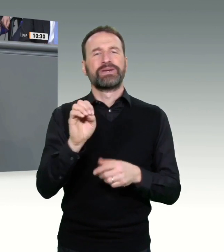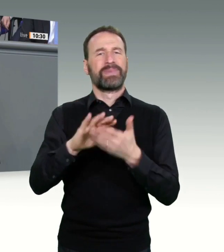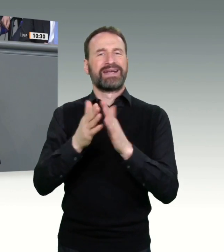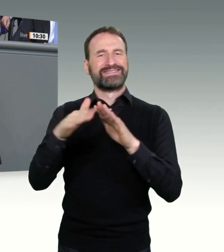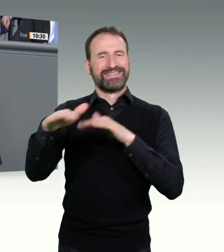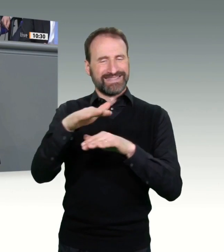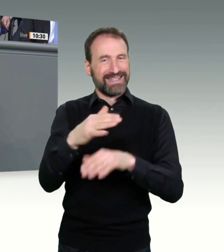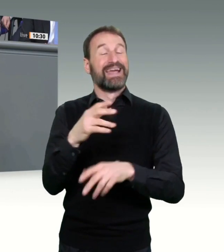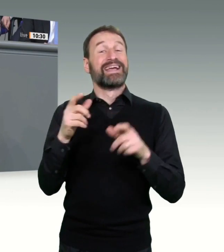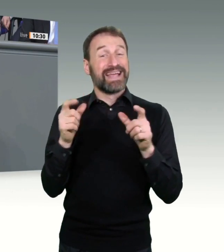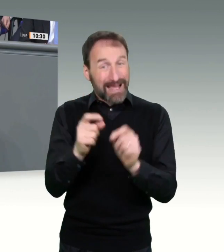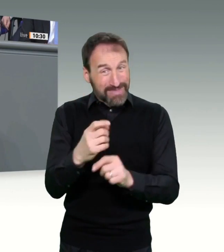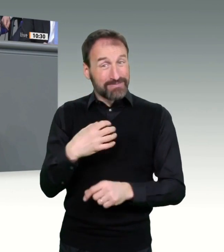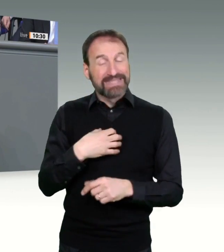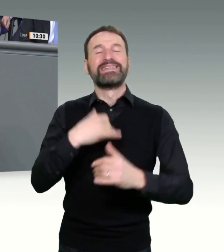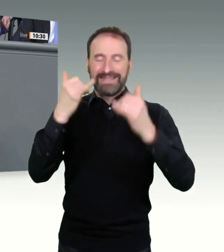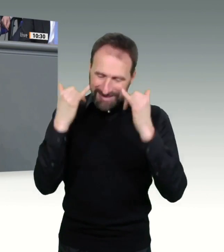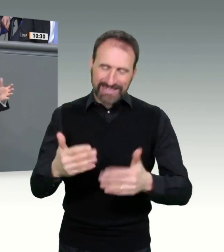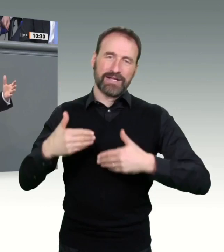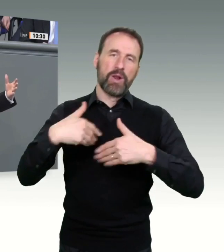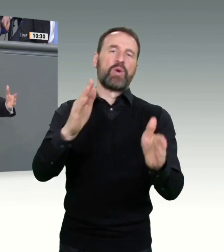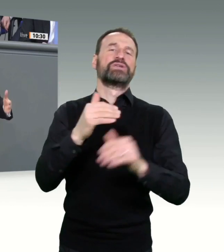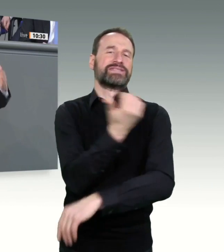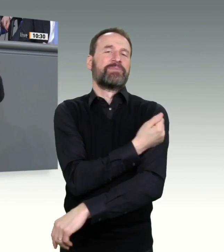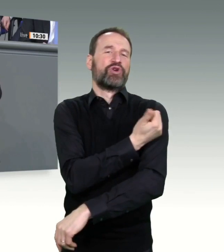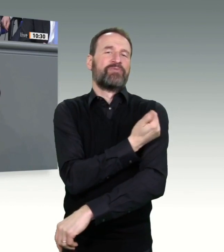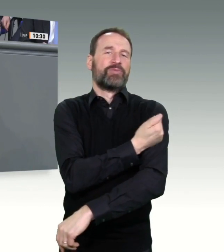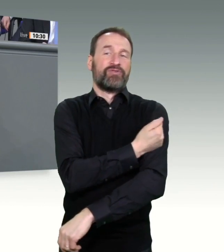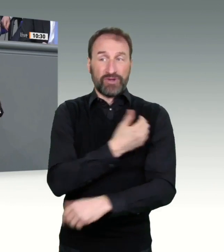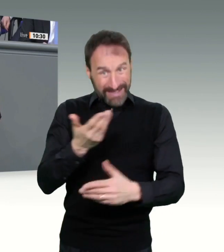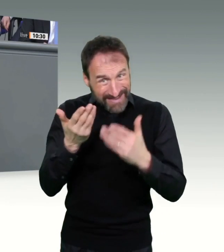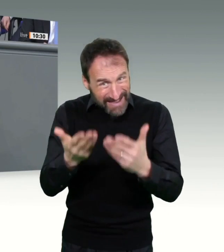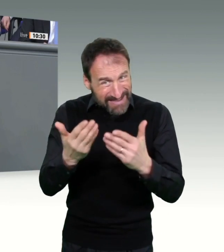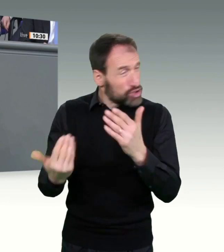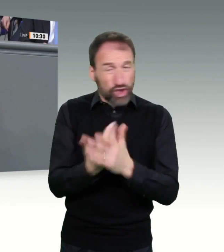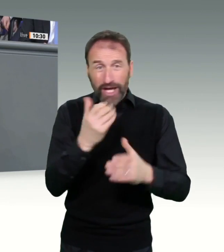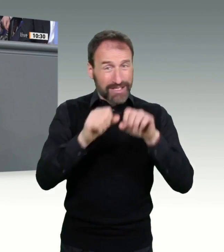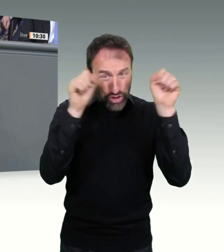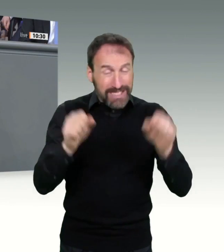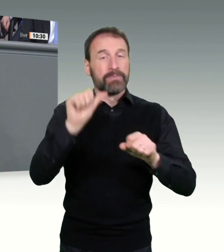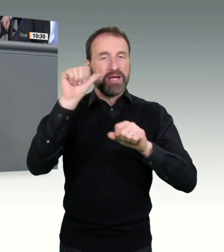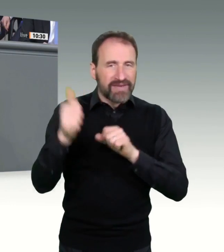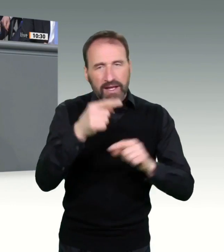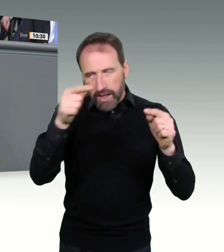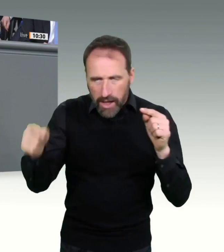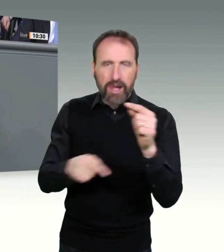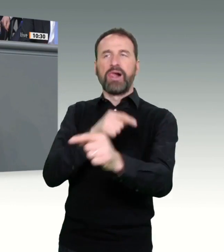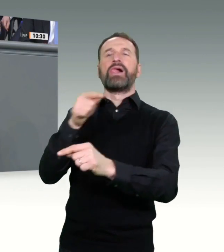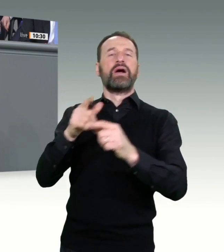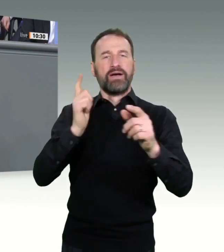einem neuen System noch mal eine Warteschleife reinzulegen, das hat mit Beschleunigung des Impfgeschehens nichts zu tun. Das hat nur